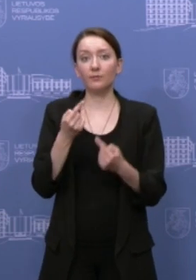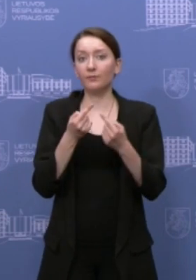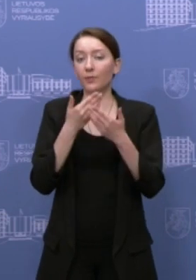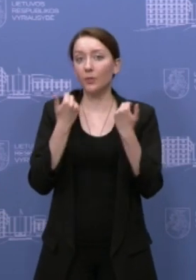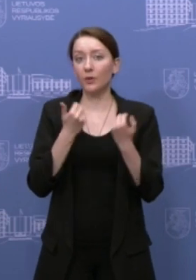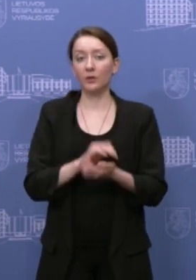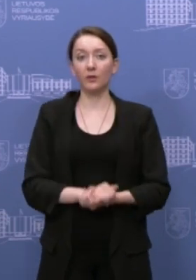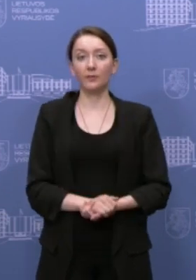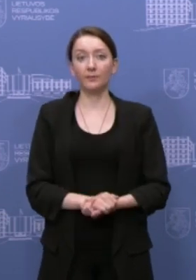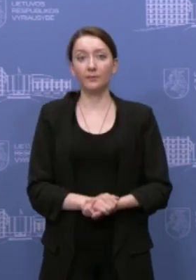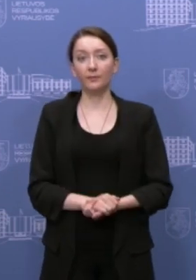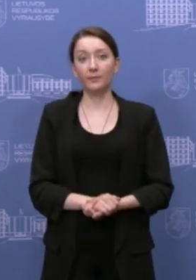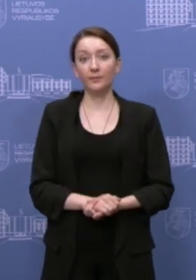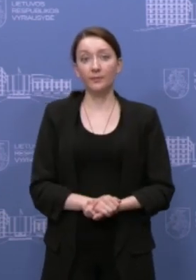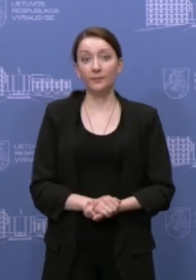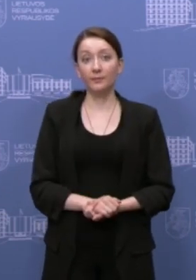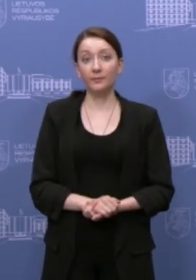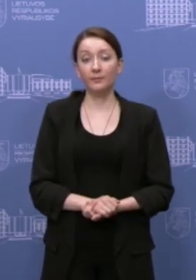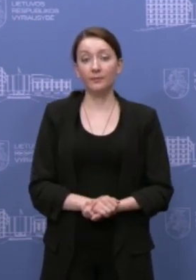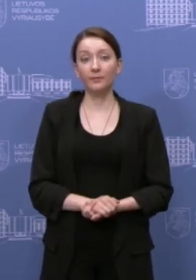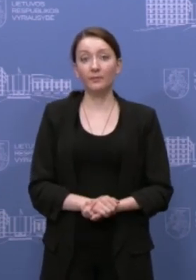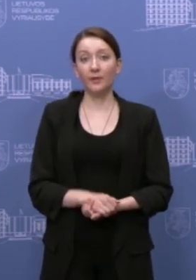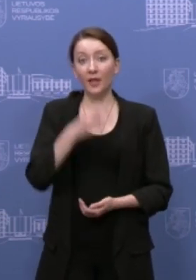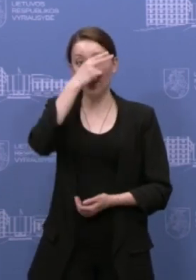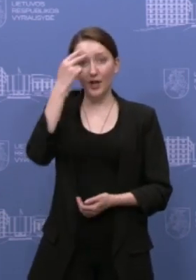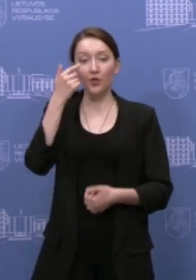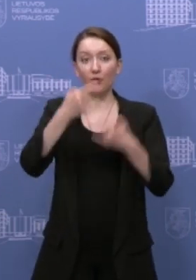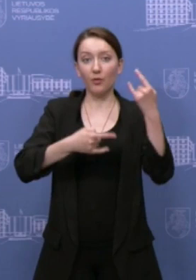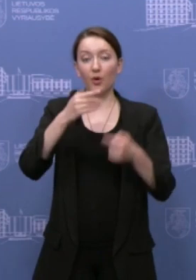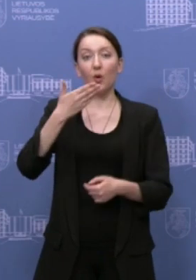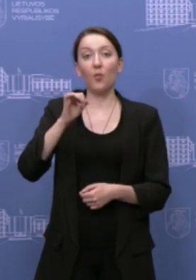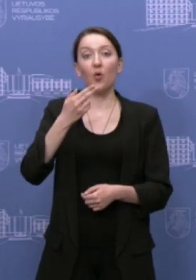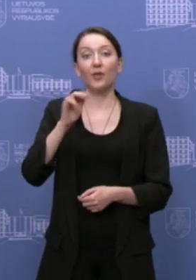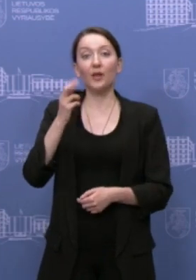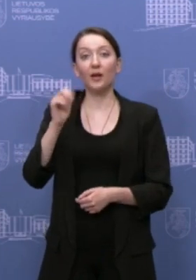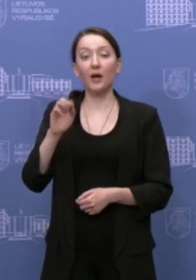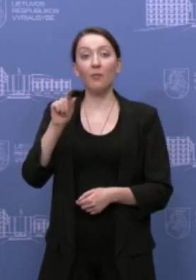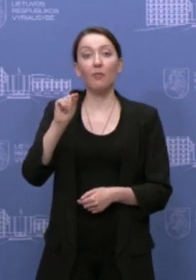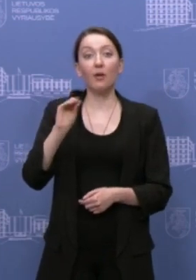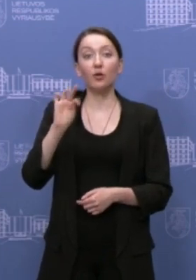per peščiųjų perės. Lietuvos televizija Monika Petrulienė